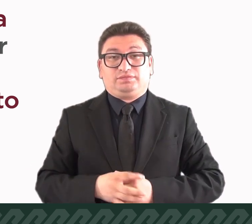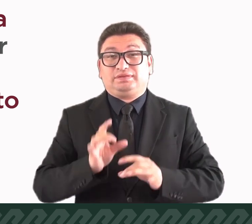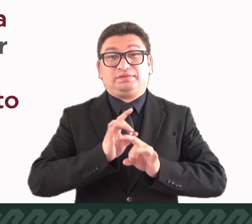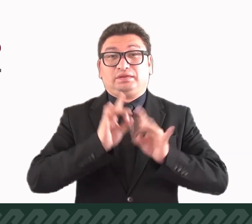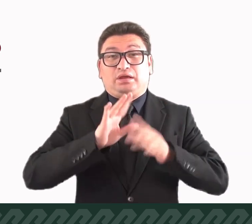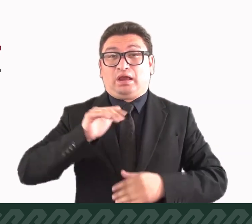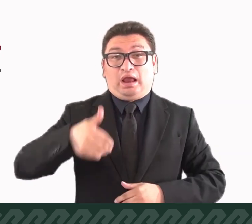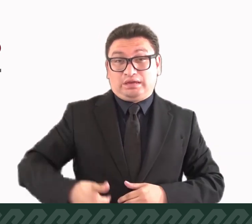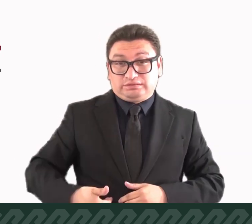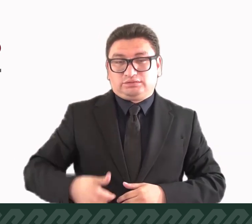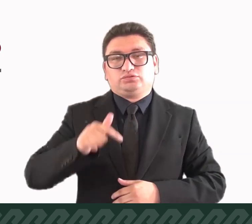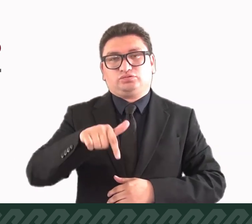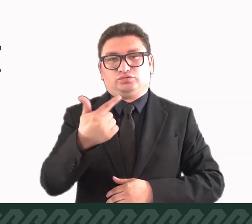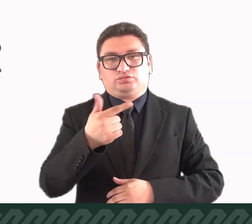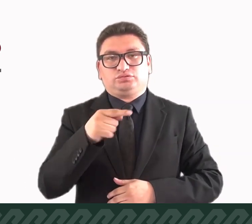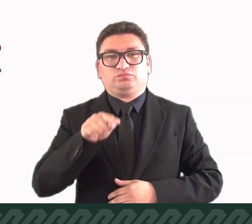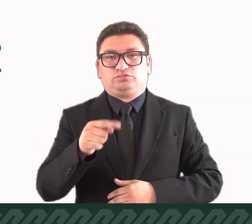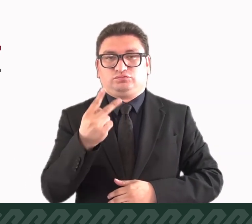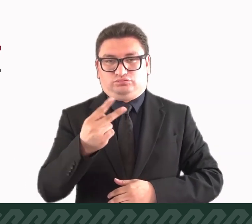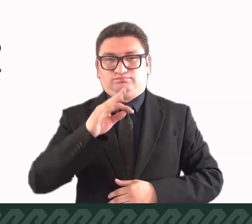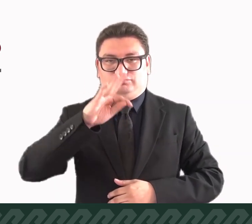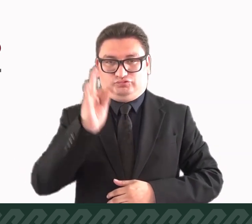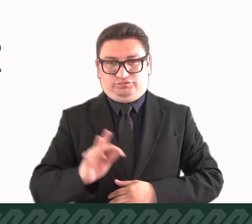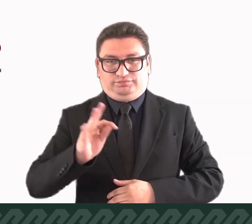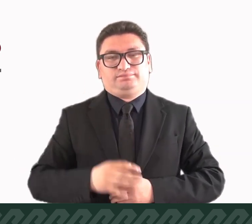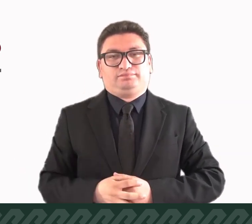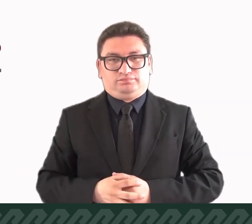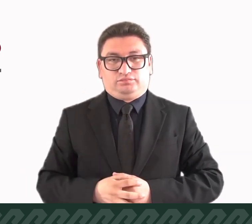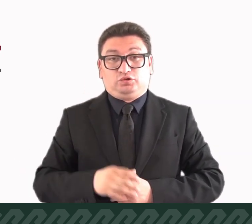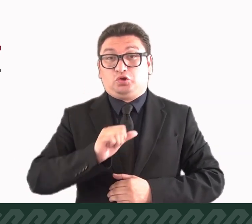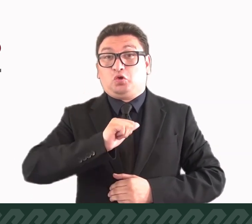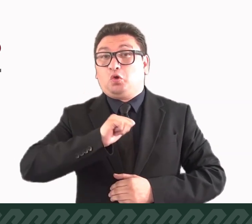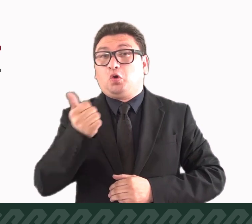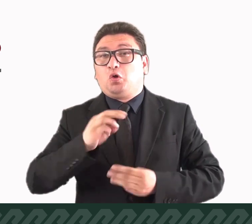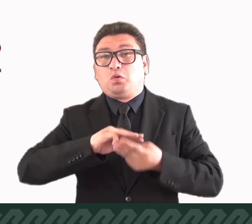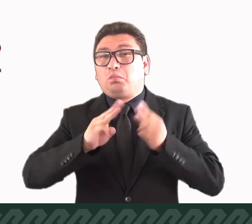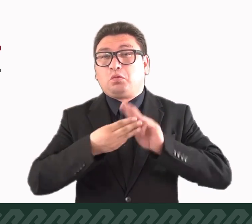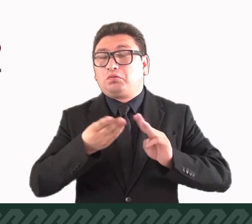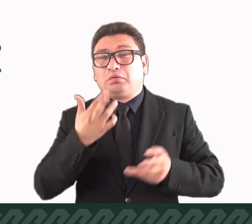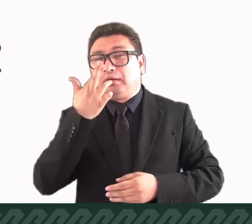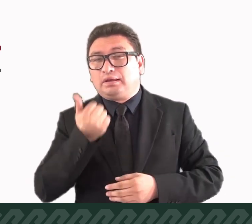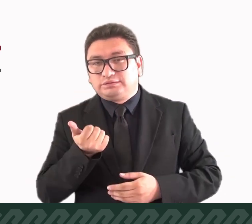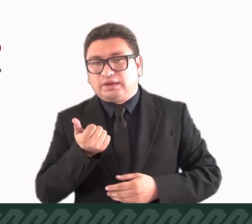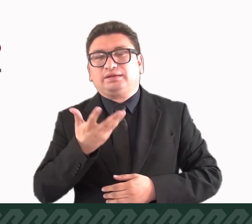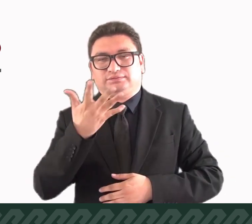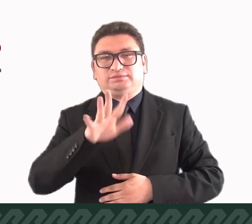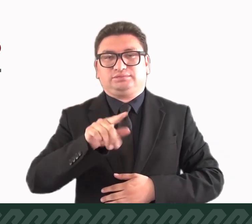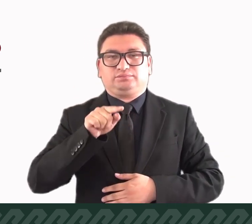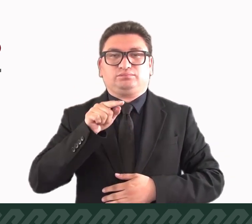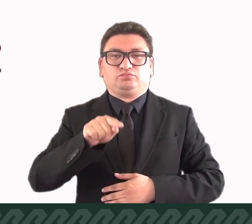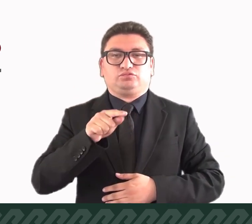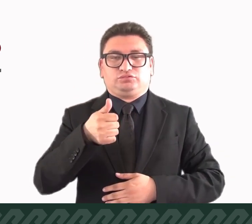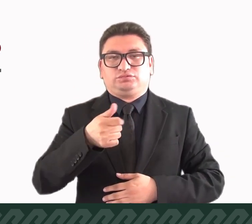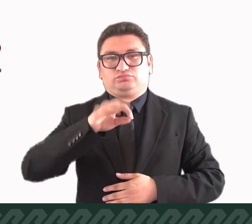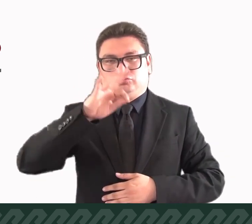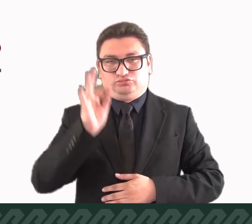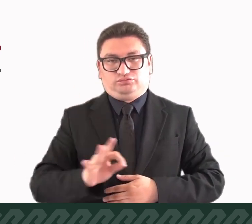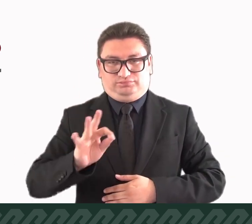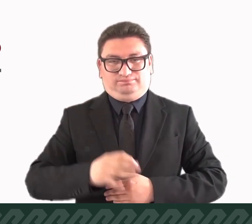los accidentes 12.2% y otras causas con el 10